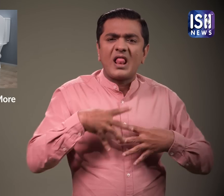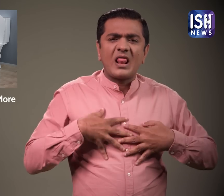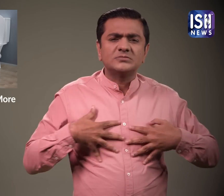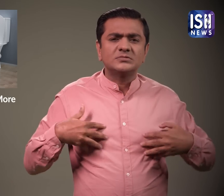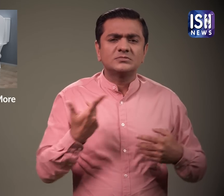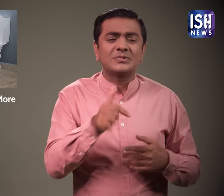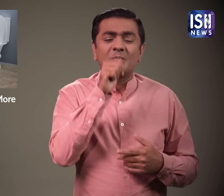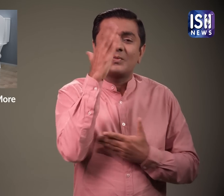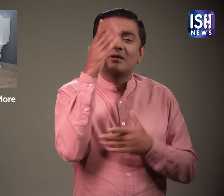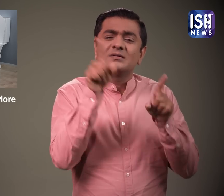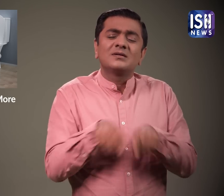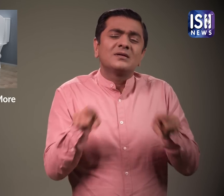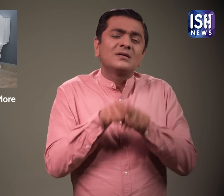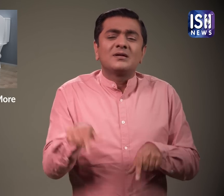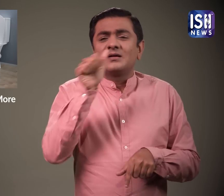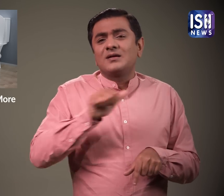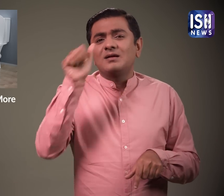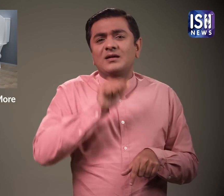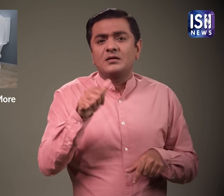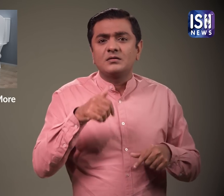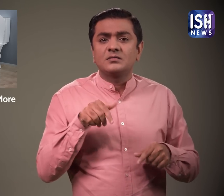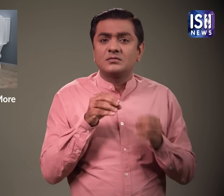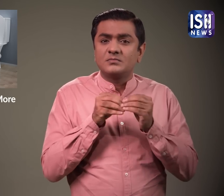जो निमोनिया जैसे गंभी संक्रमन का कारण बन सकते है